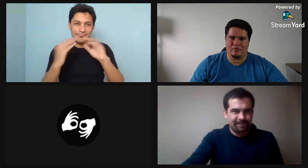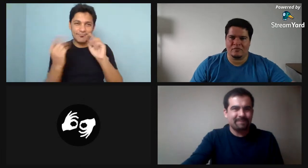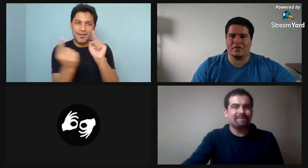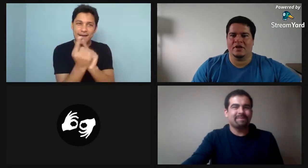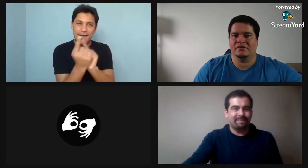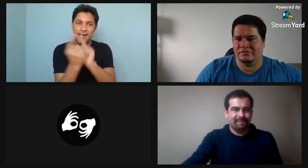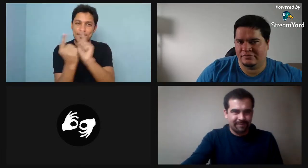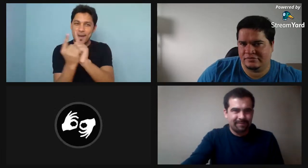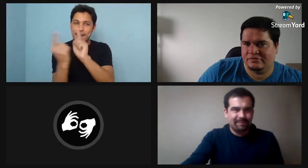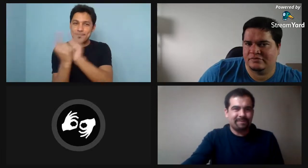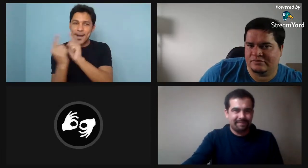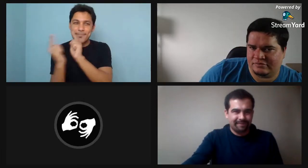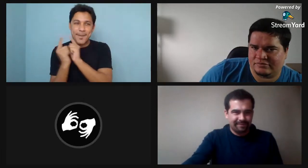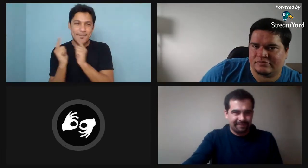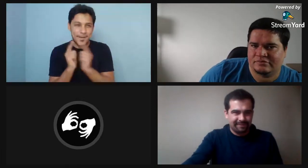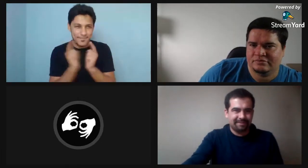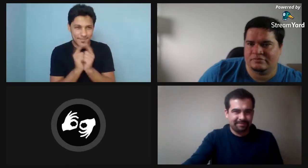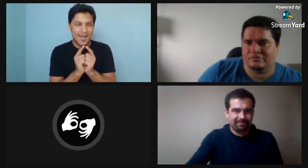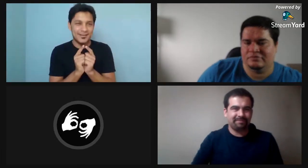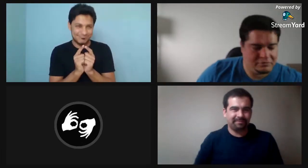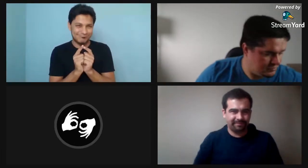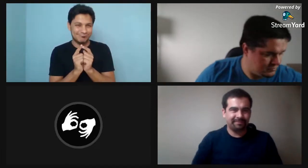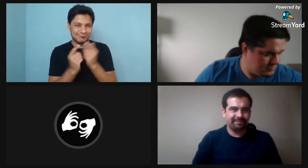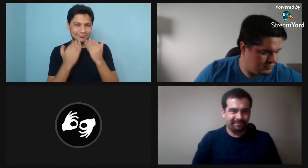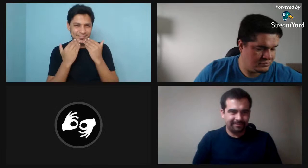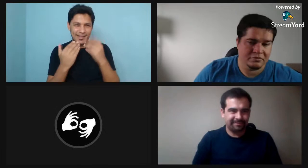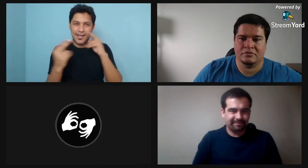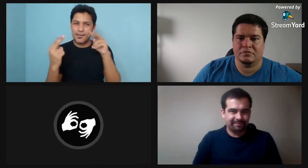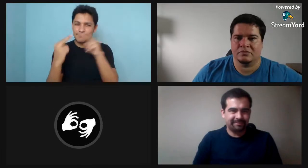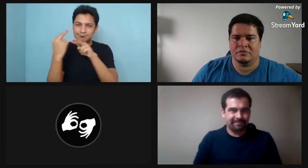Bueno, yo estudié en un colegio.